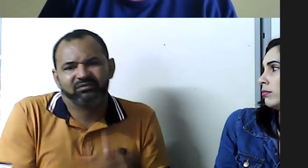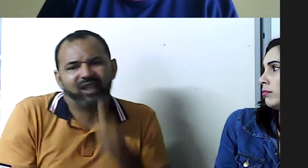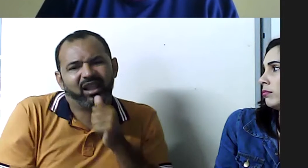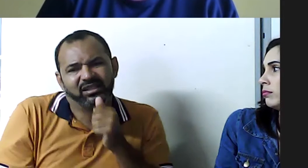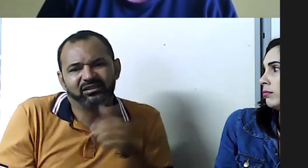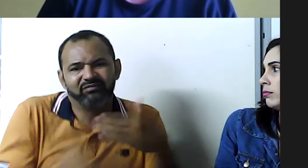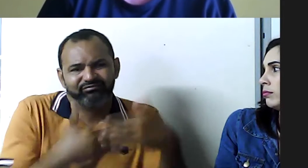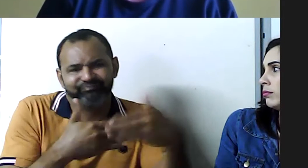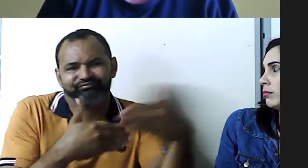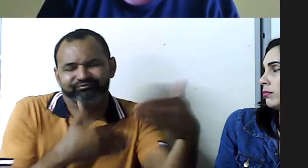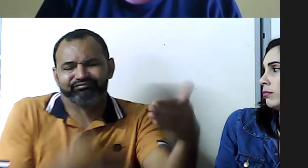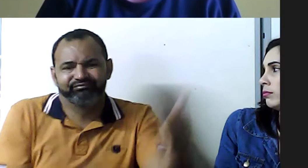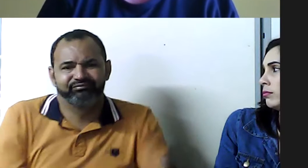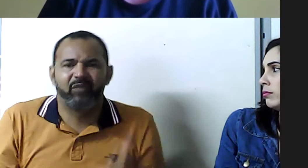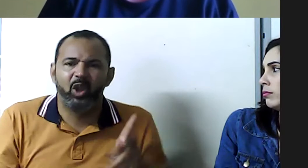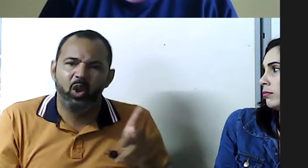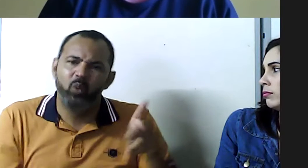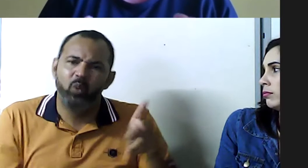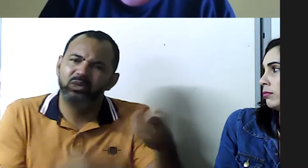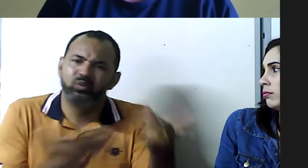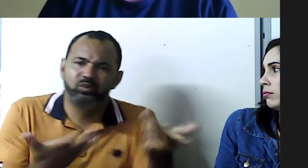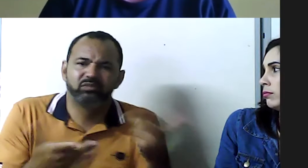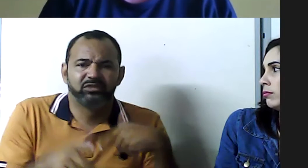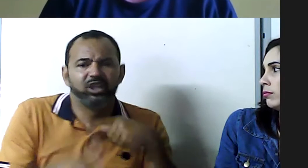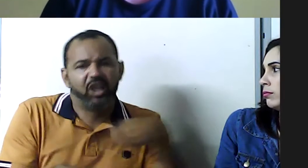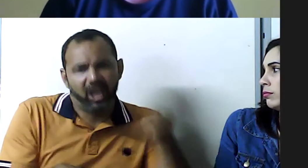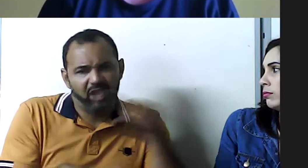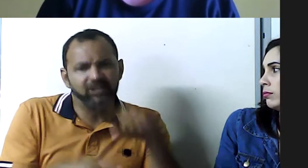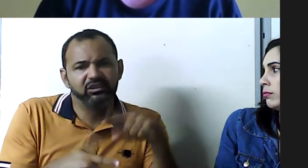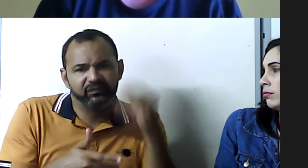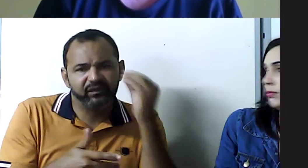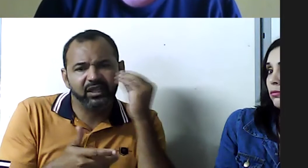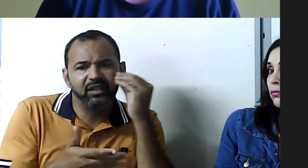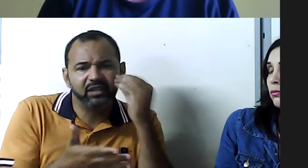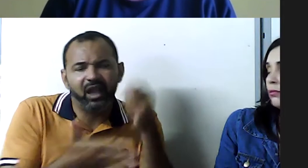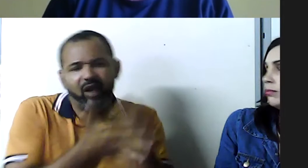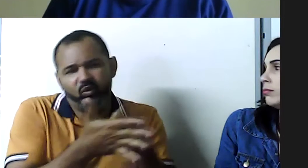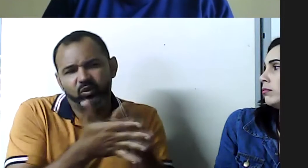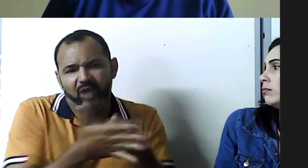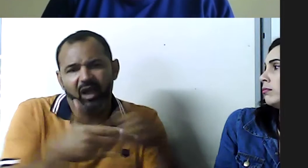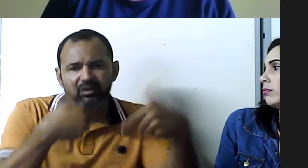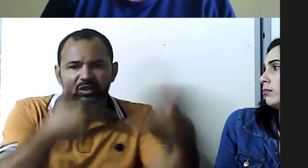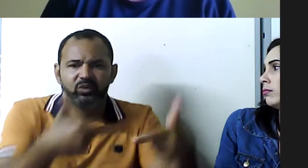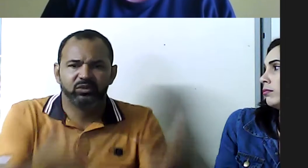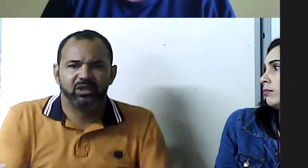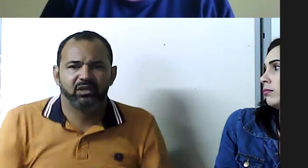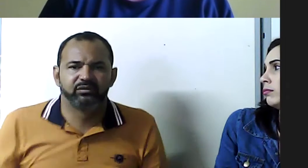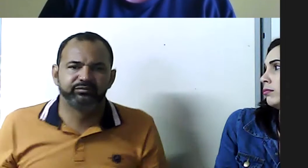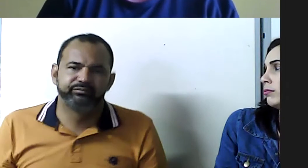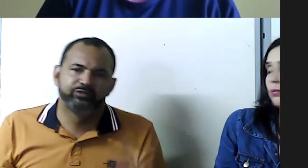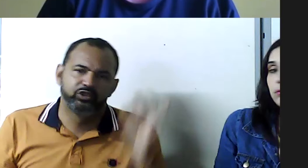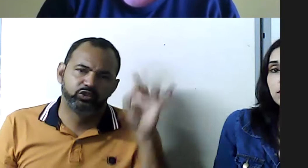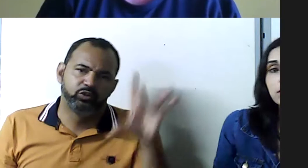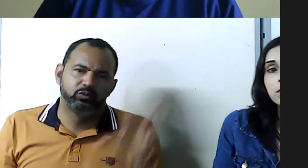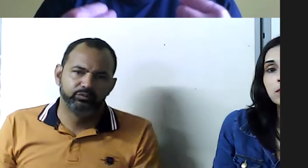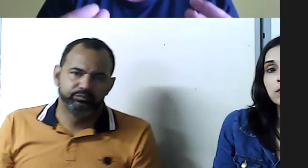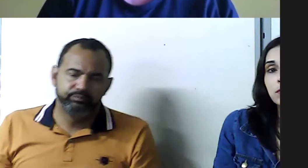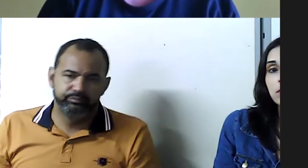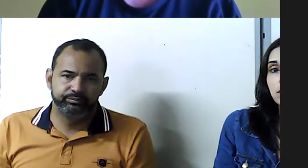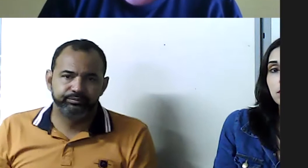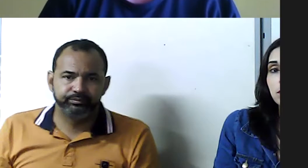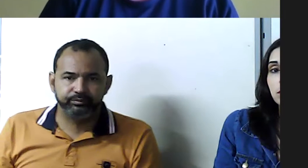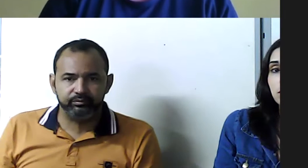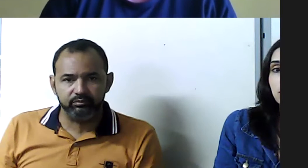como os outros, e nós precisamos, ainda existe muito limite na comunicação, muita dificuldade, então nós precisamos lutar